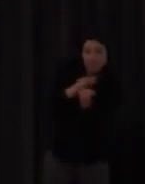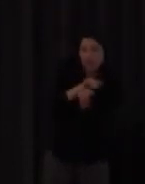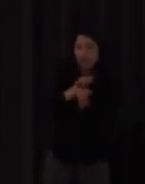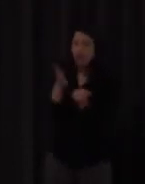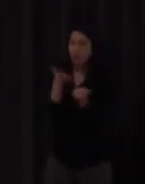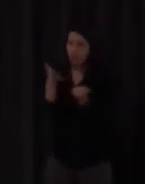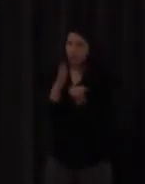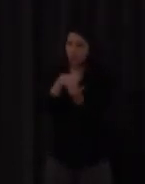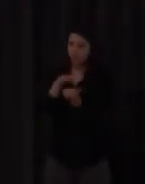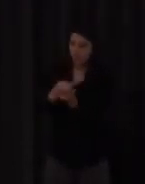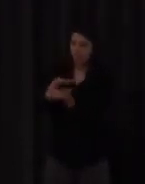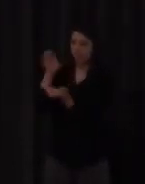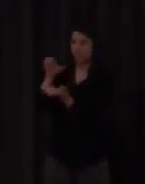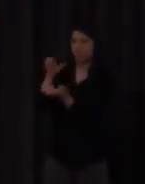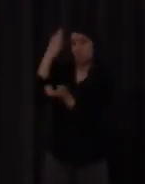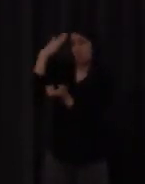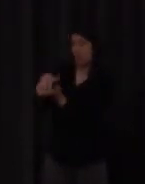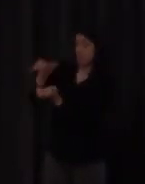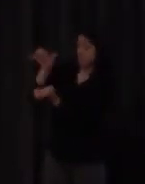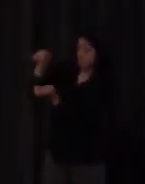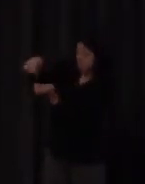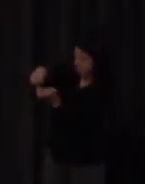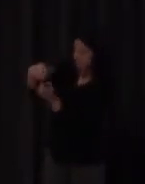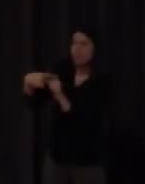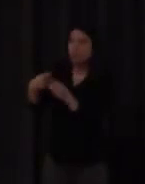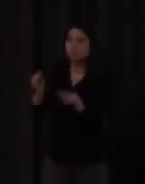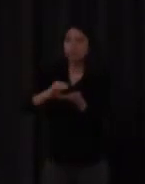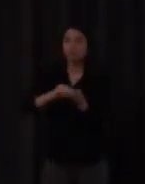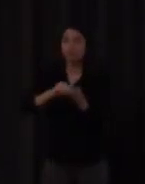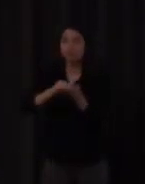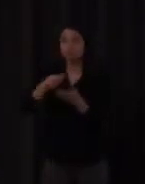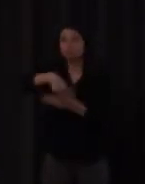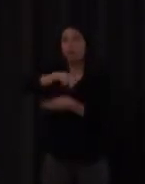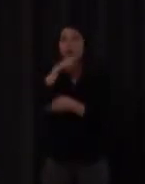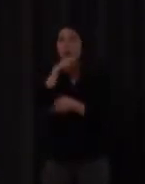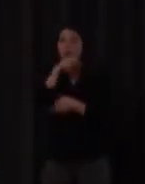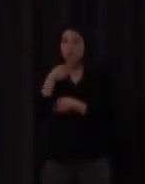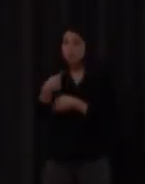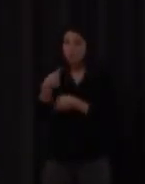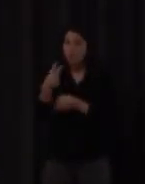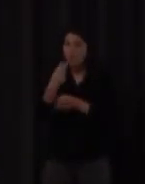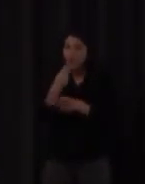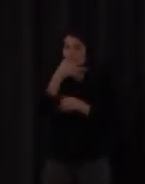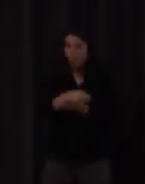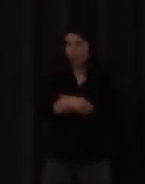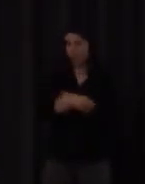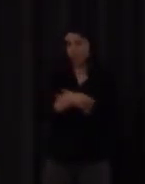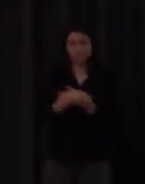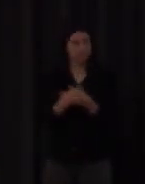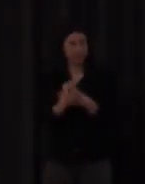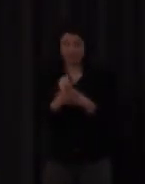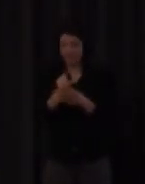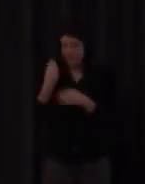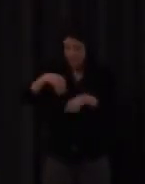vocal cuando hablamos está oculta no quiere decir que no ocurran un montón de cosas simultánea y linealmente ahí dentro